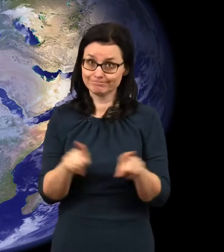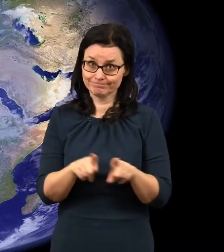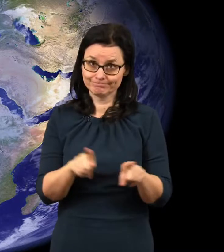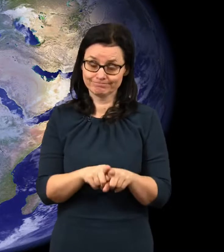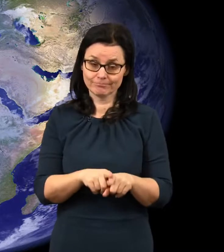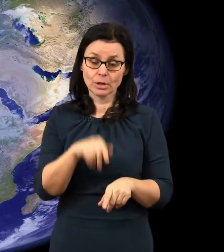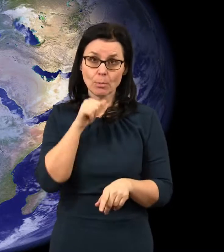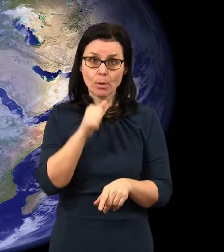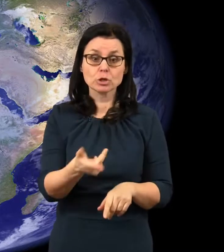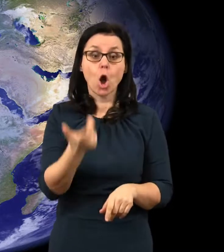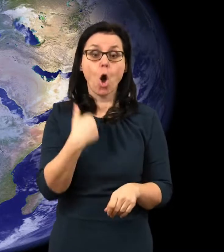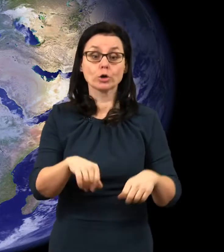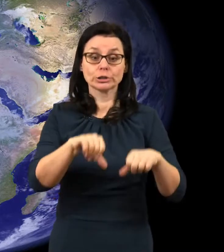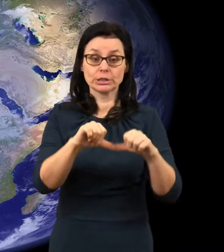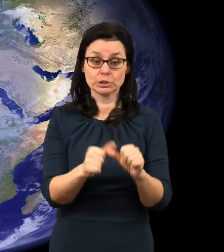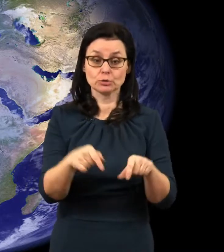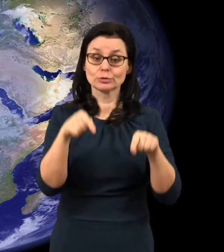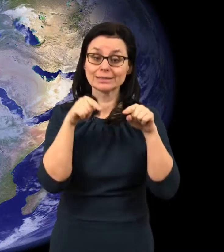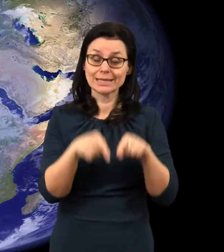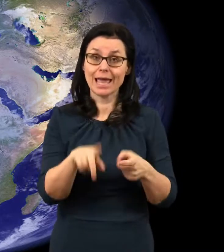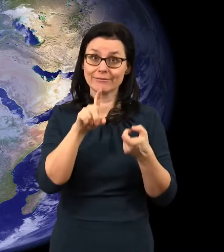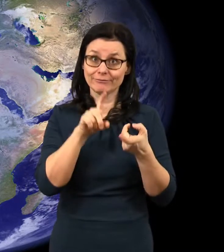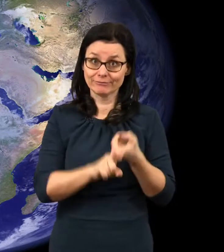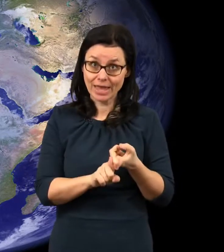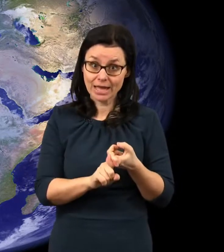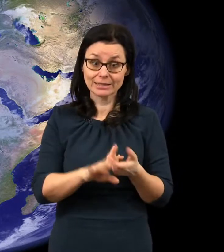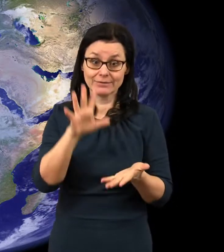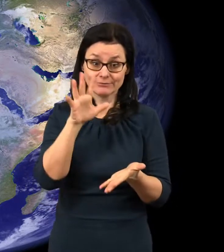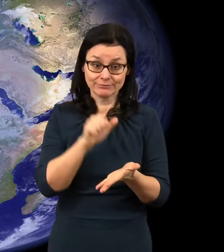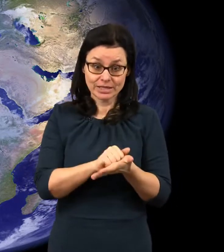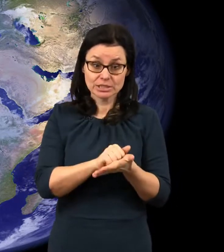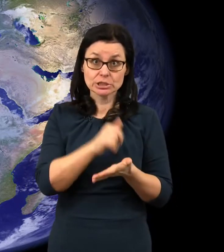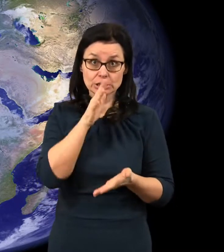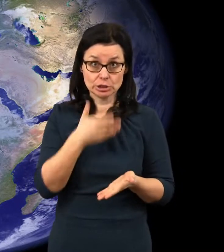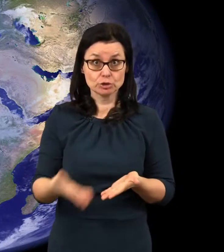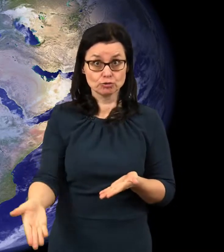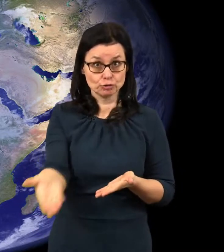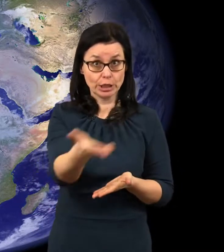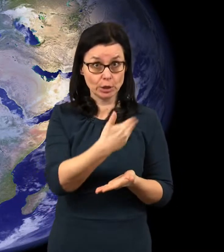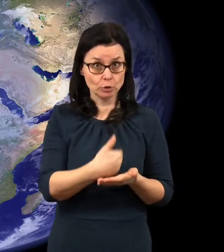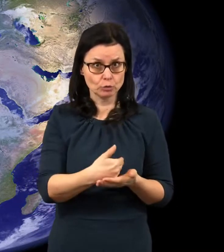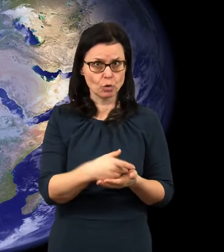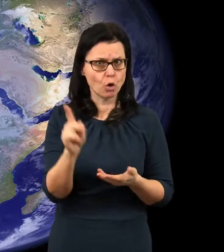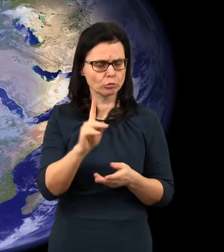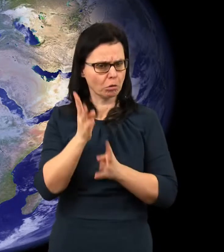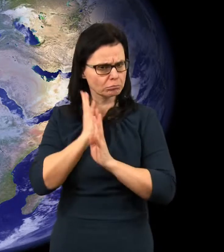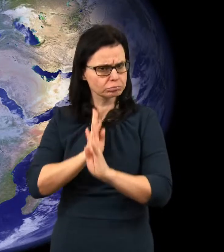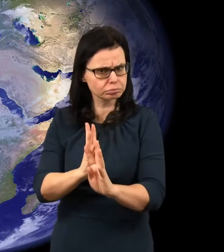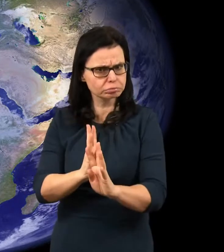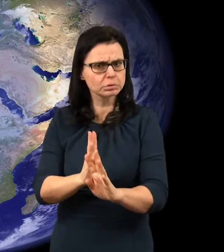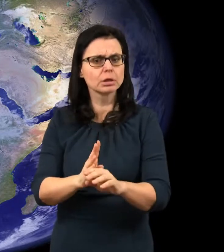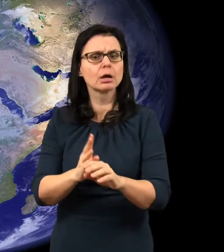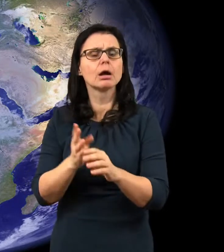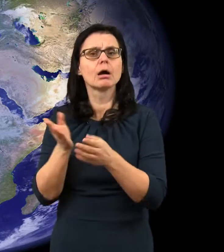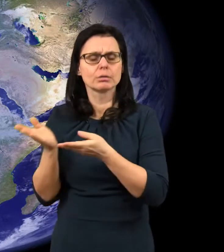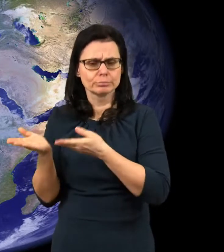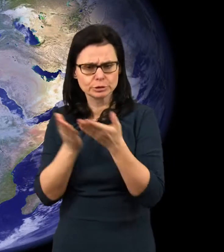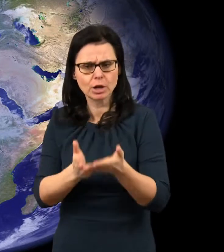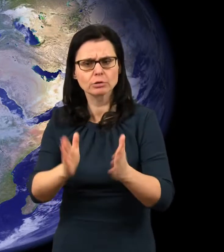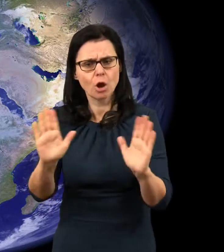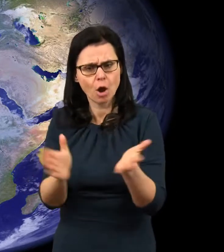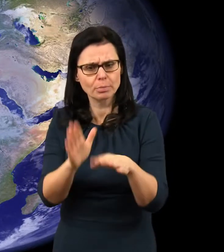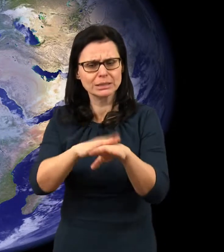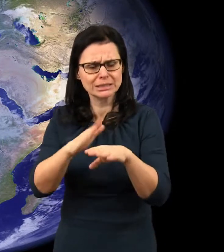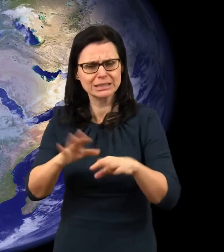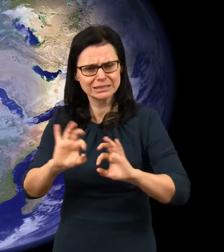jenom od hříchu těch věrných, věřících židů, kteří ty svoje hříchy do svatyně přinášeli.